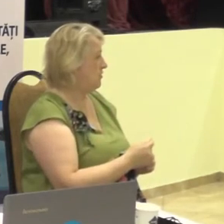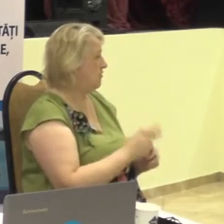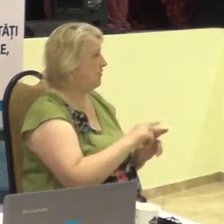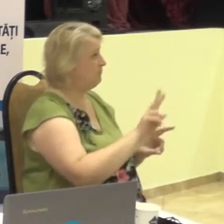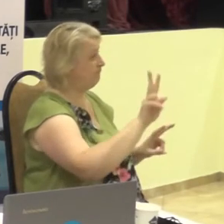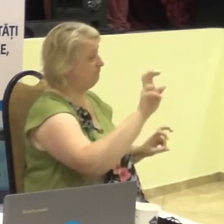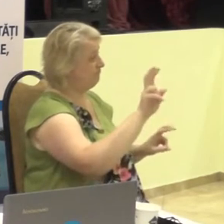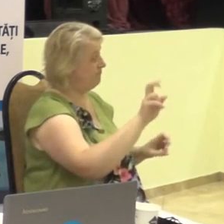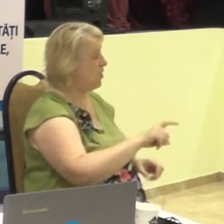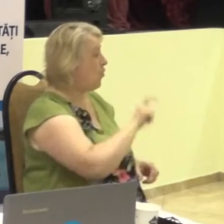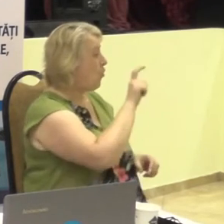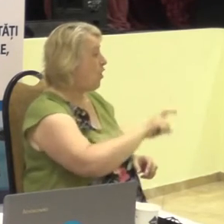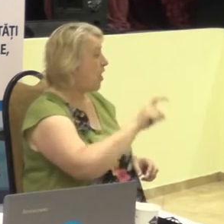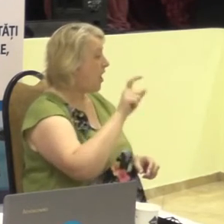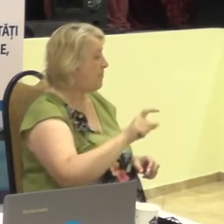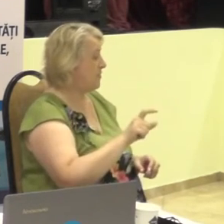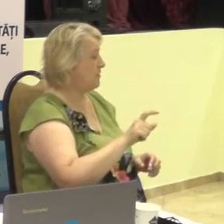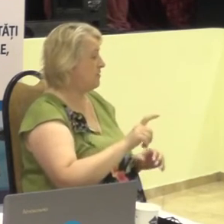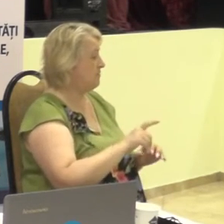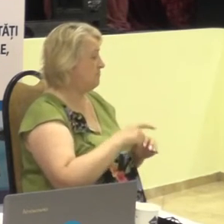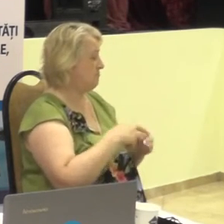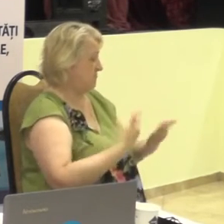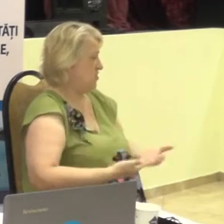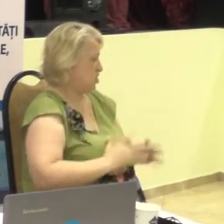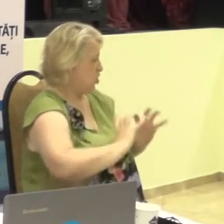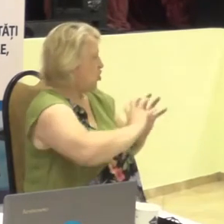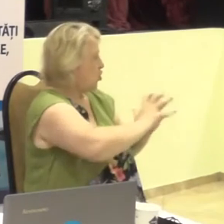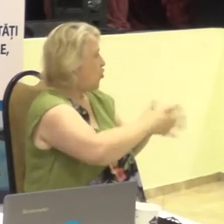genericul oamenii din lumea tăcerei.